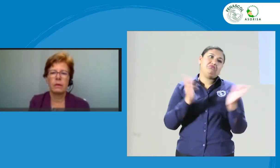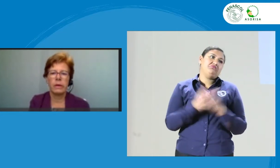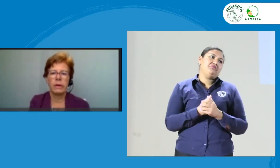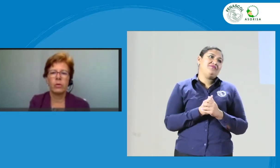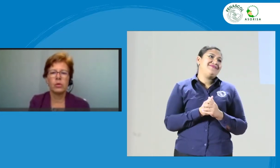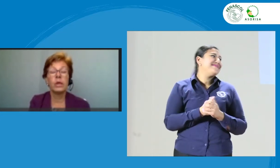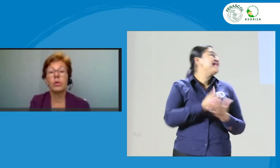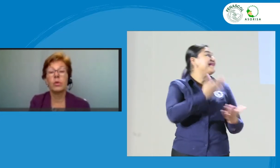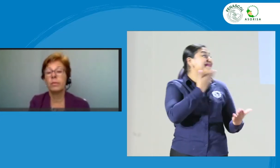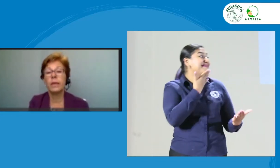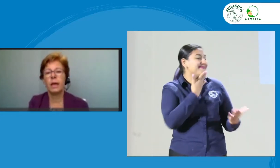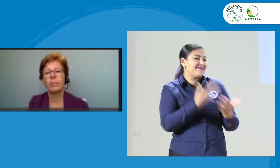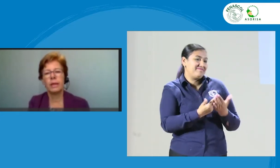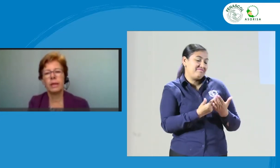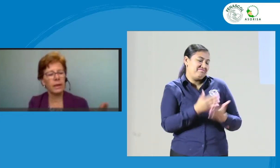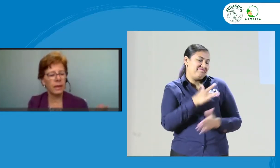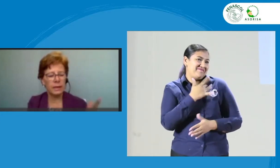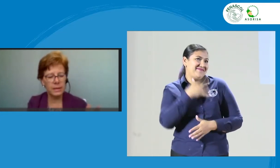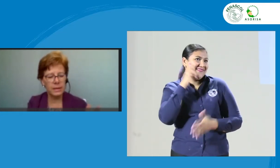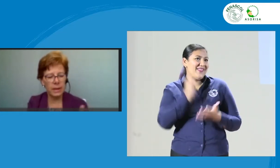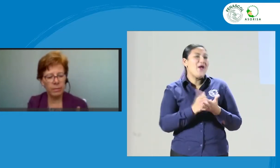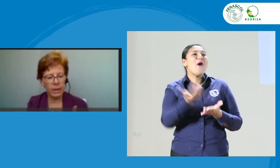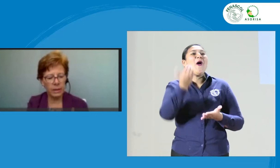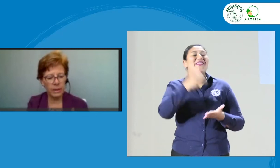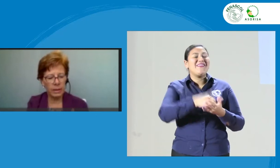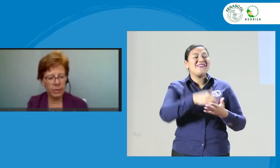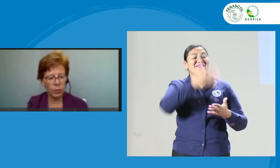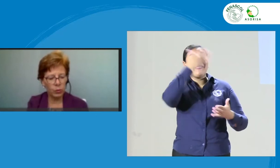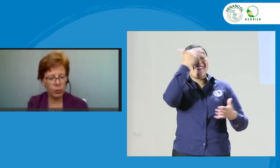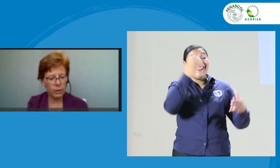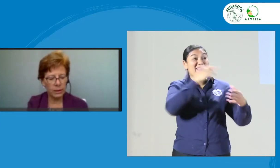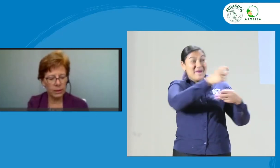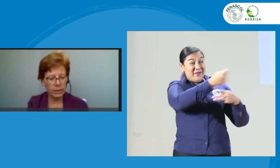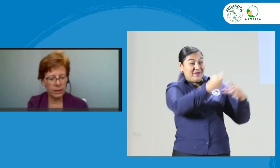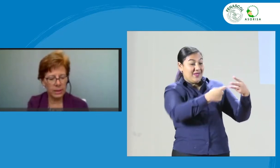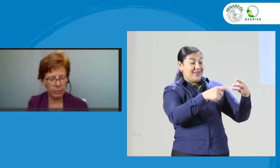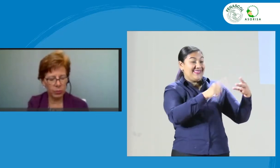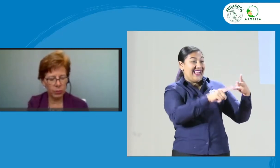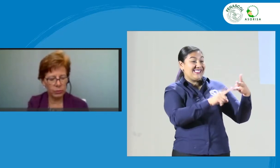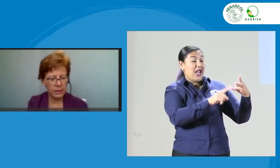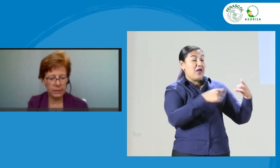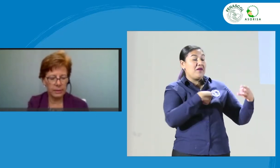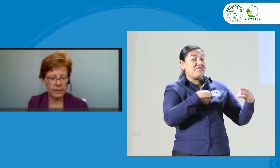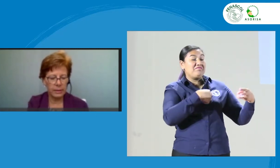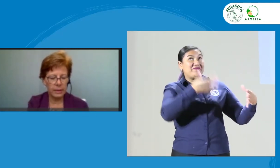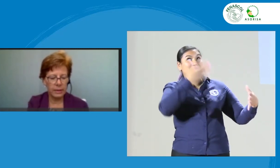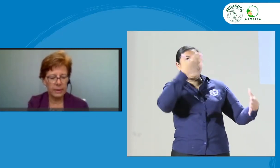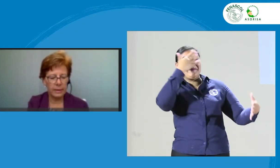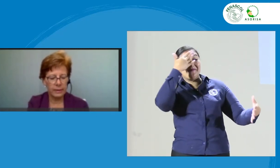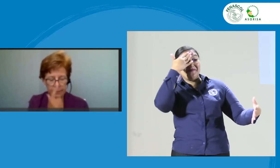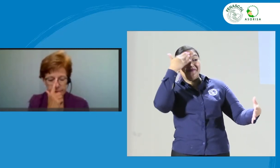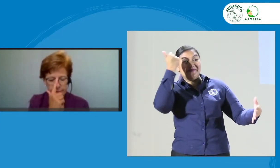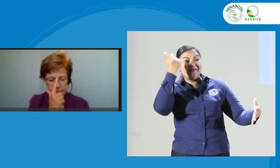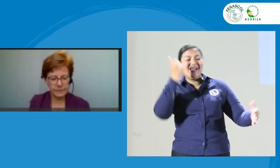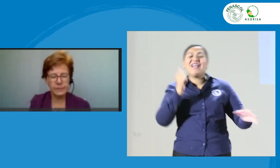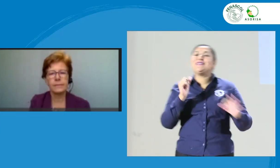Creo yo. Y volví a perder la tercera parte de la pregunta. La tercera pregunta. Margarita. Muchísimas gracias. Mil gracias.